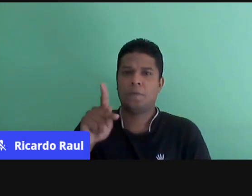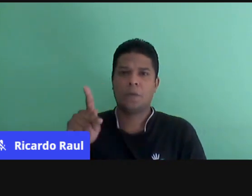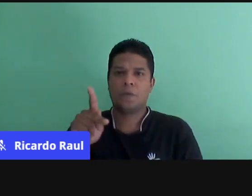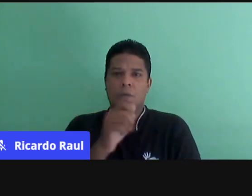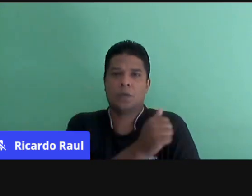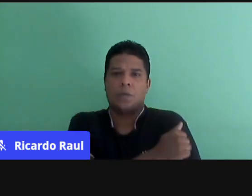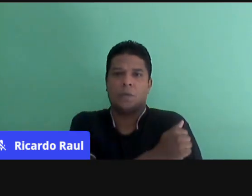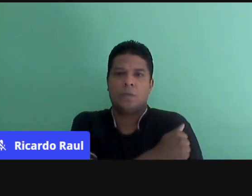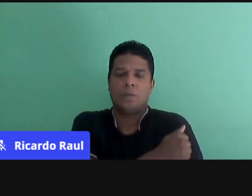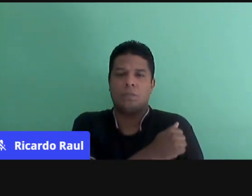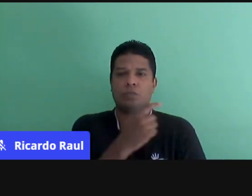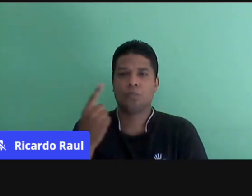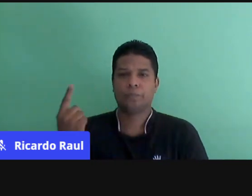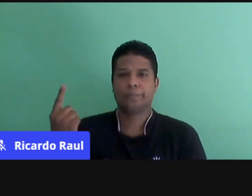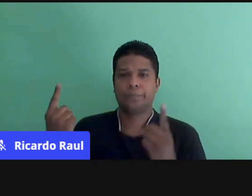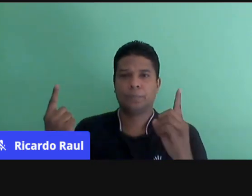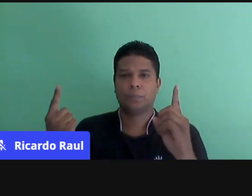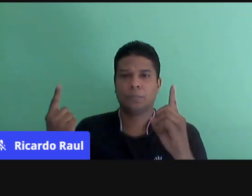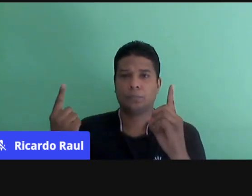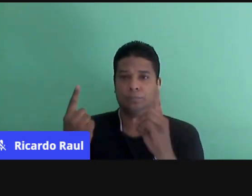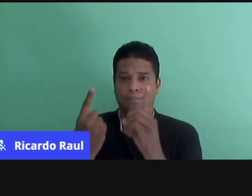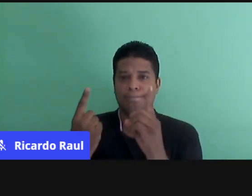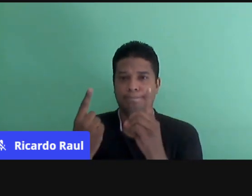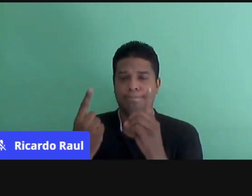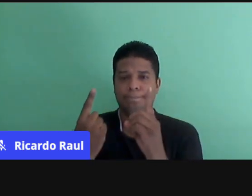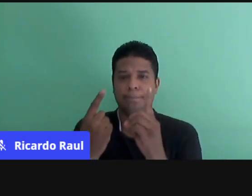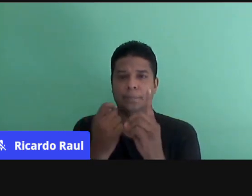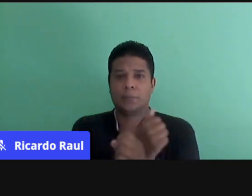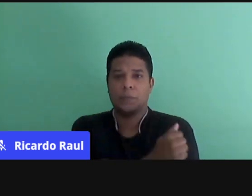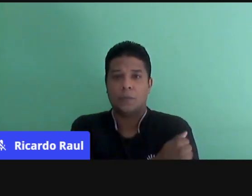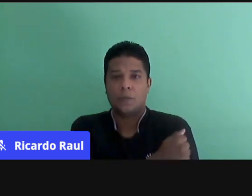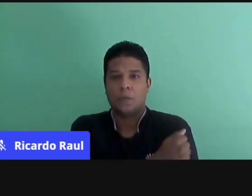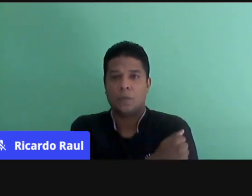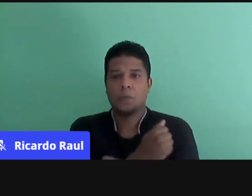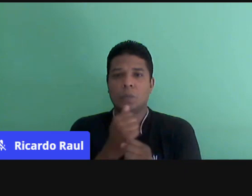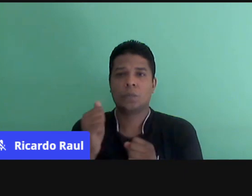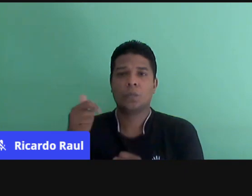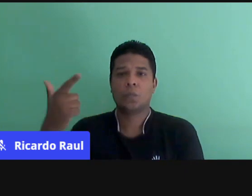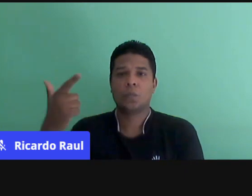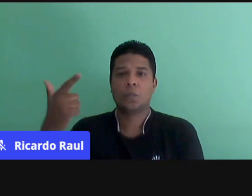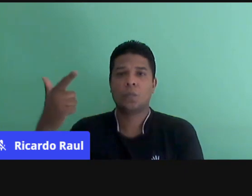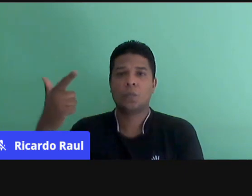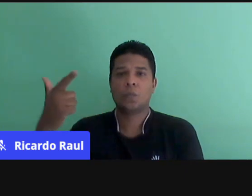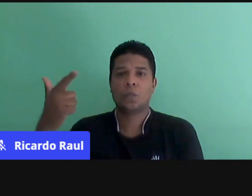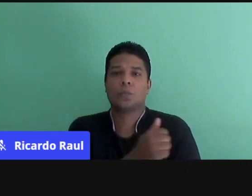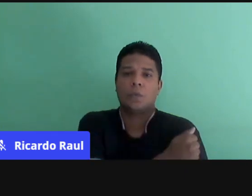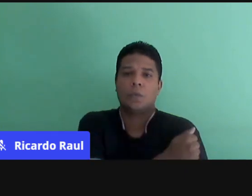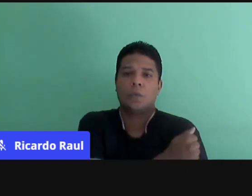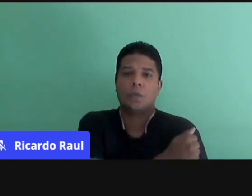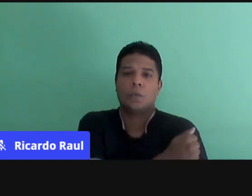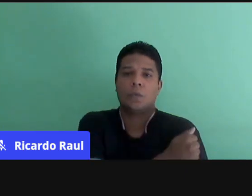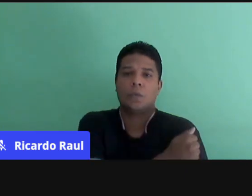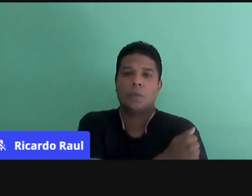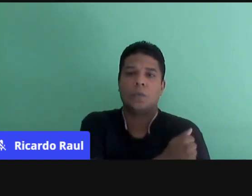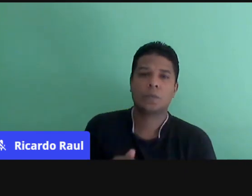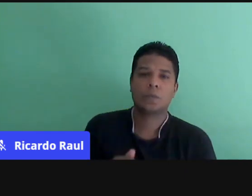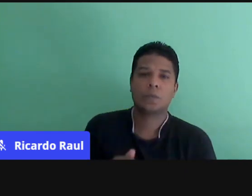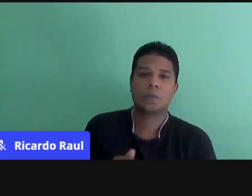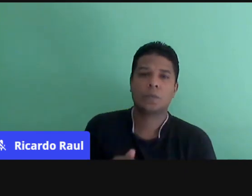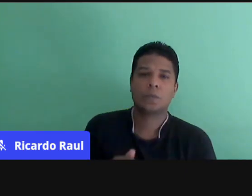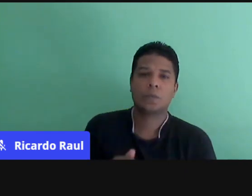entre professor e aluno, aluno com os alunos, com outros alunos, com seus pares,